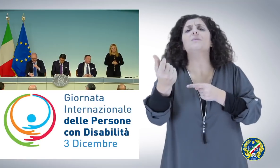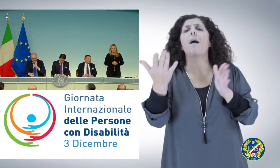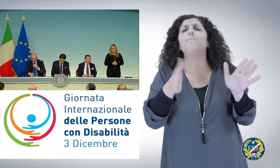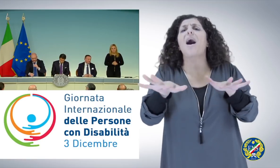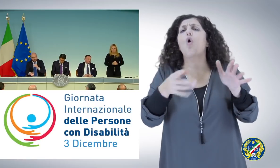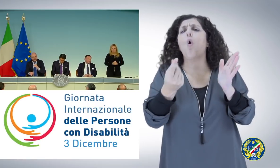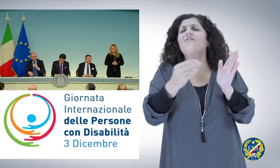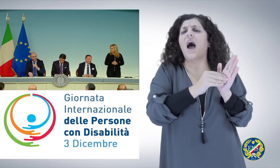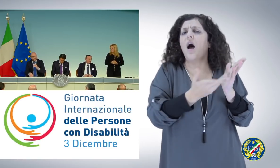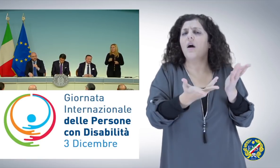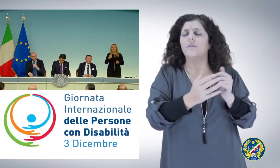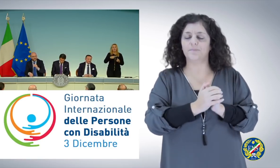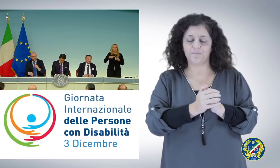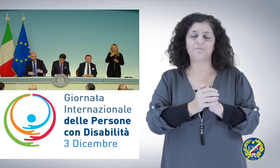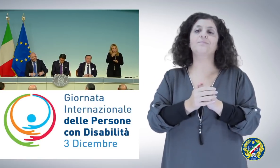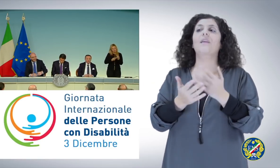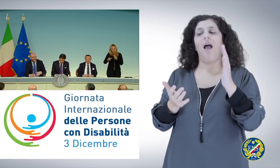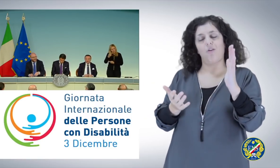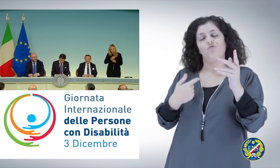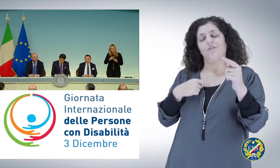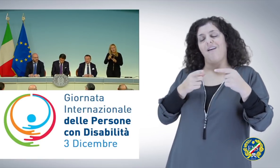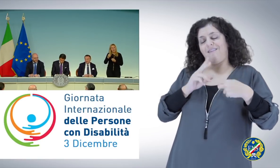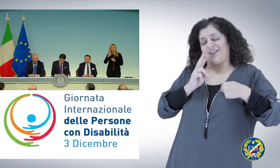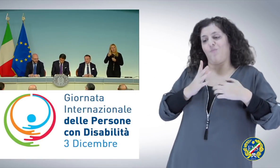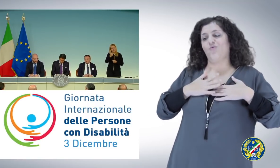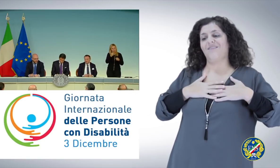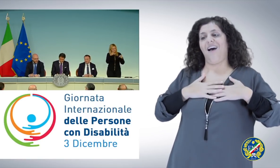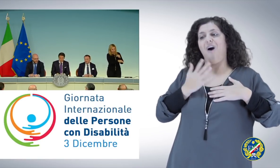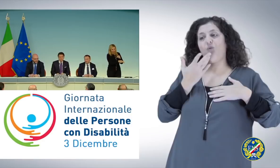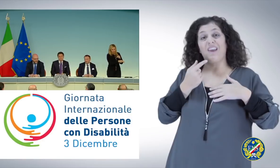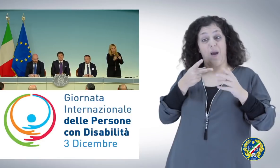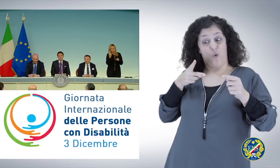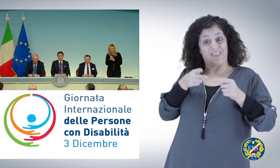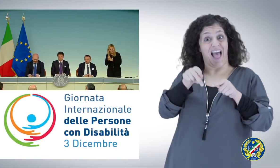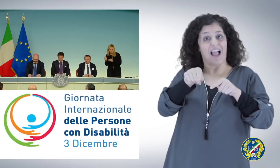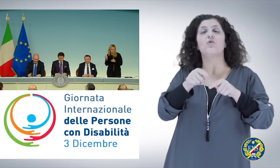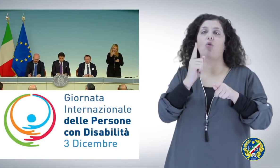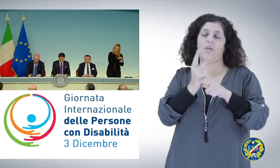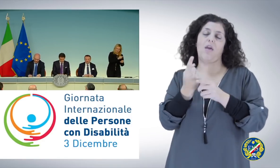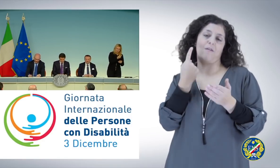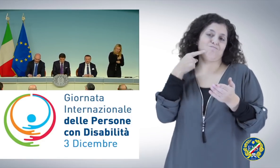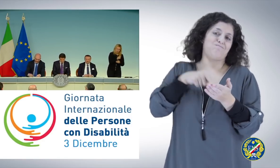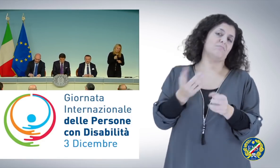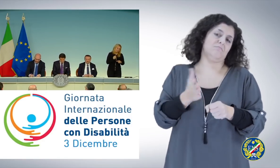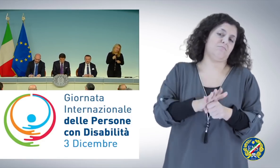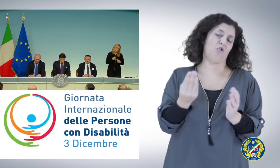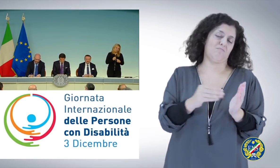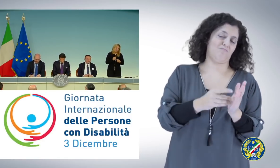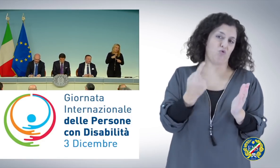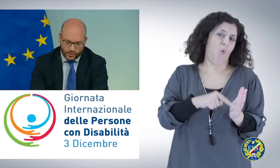Il tentativo è quello di rifinanziare il taglio che è stato fatto, anche perché riteniamo che sul dopo di noi ci sia